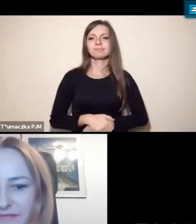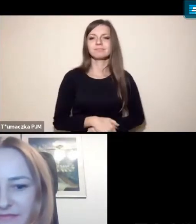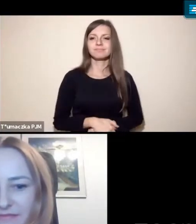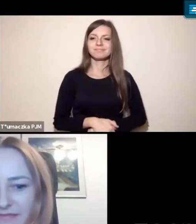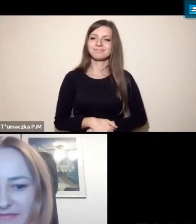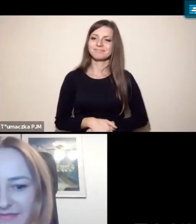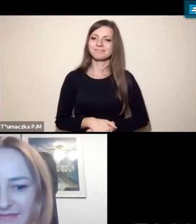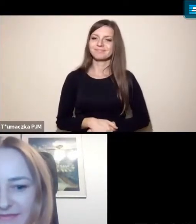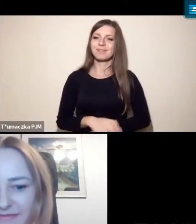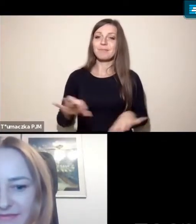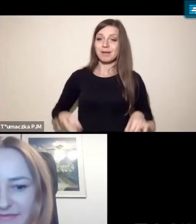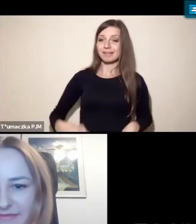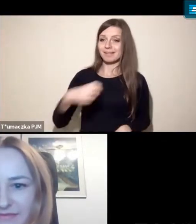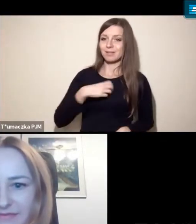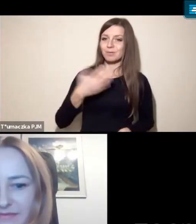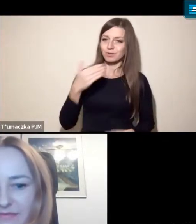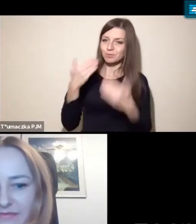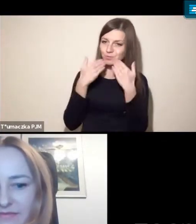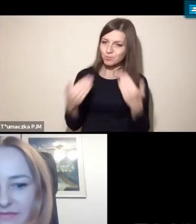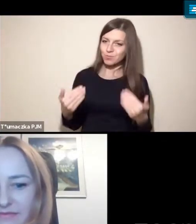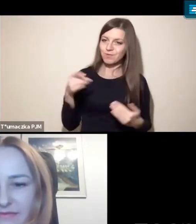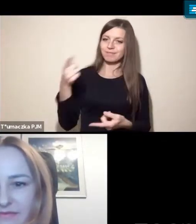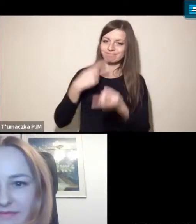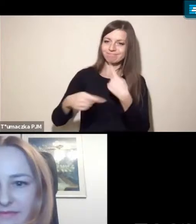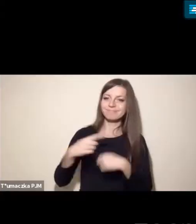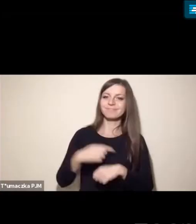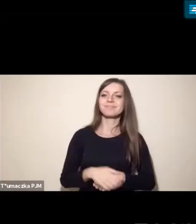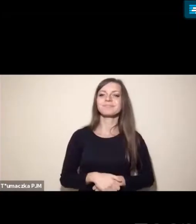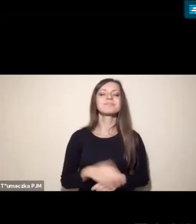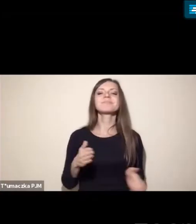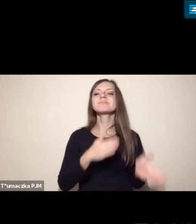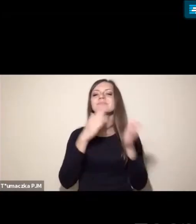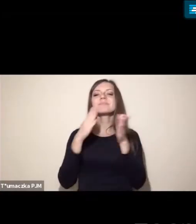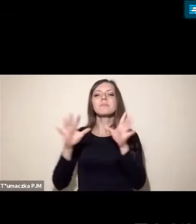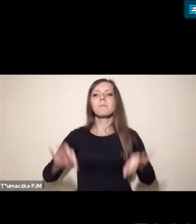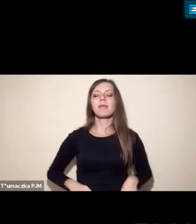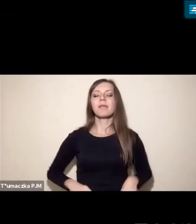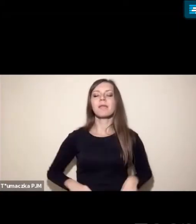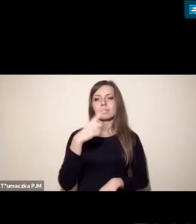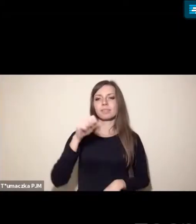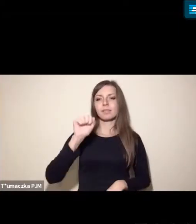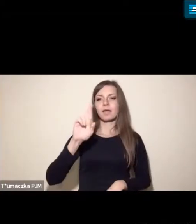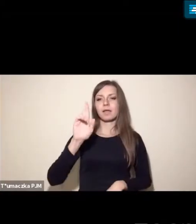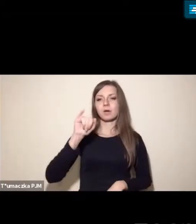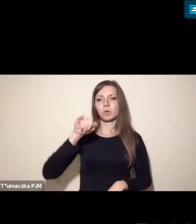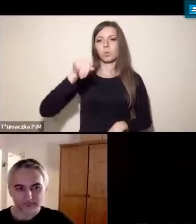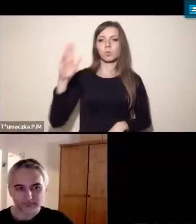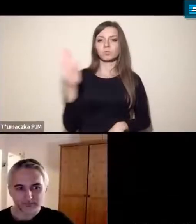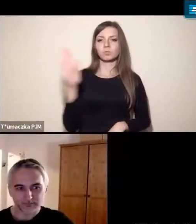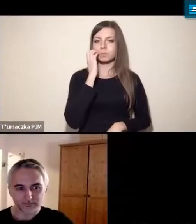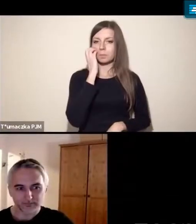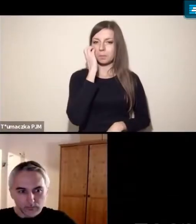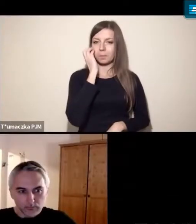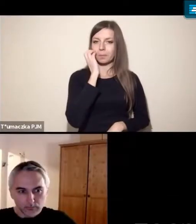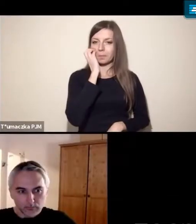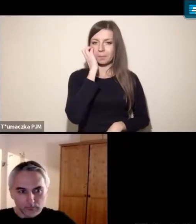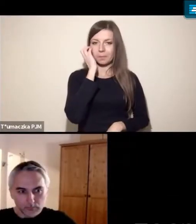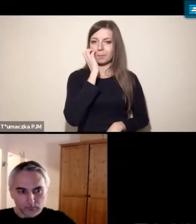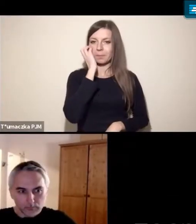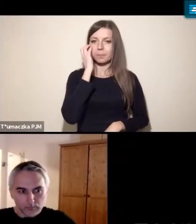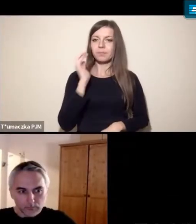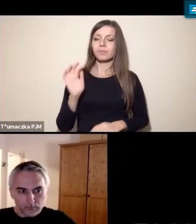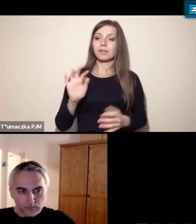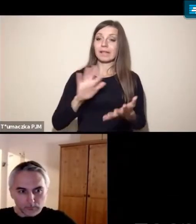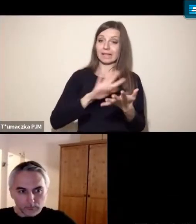Panie dyrektorko, bardzo dziękuję za Pani głos. Panie Dariuszu, następne pytanie będzie skierowane do Pana. Rewolucja czy